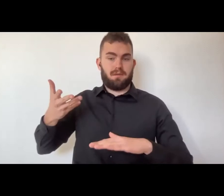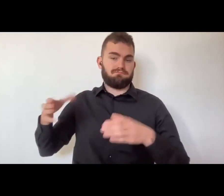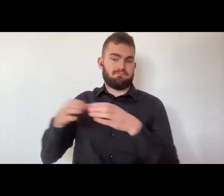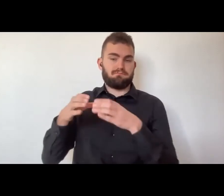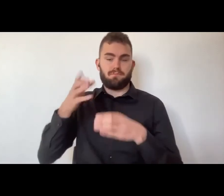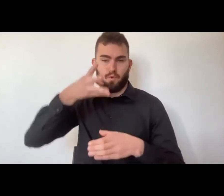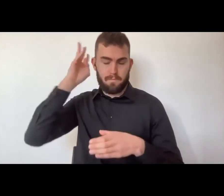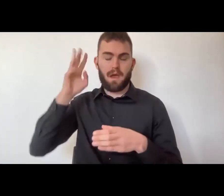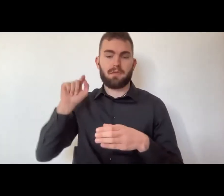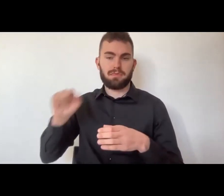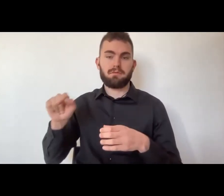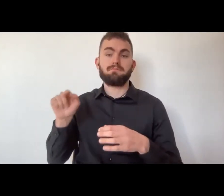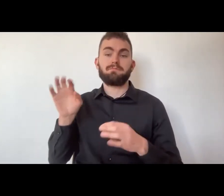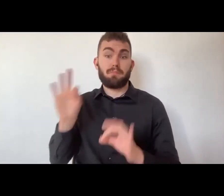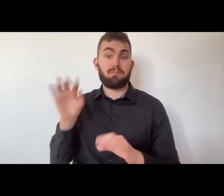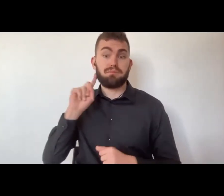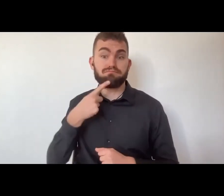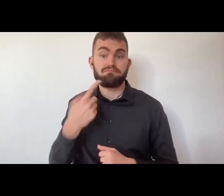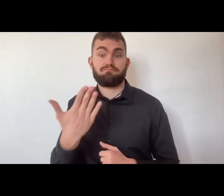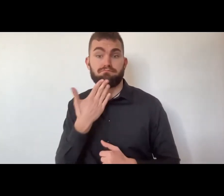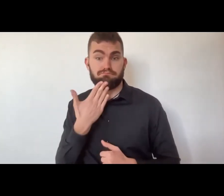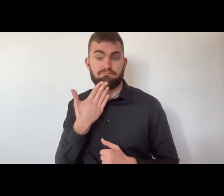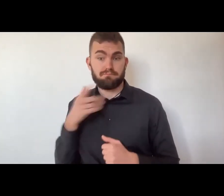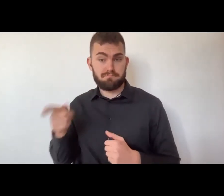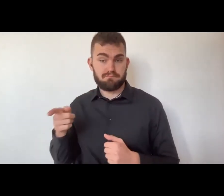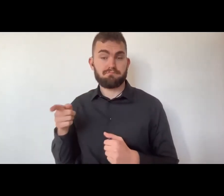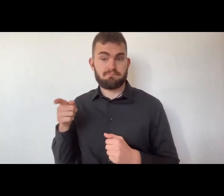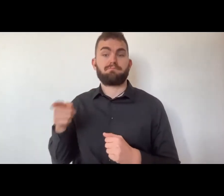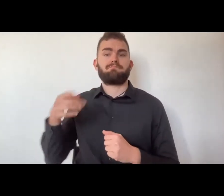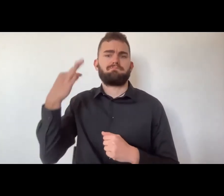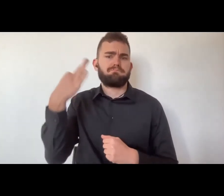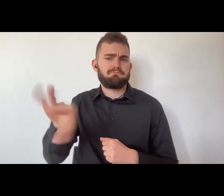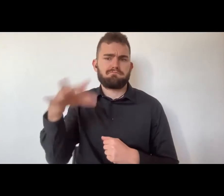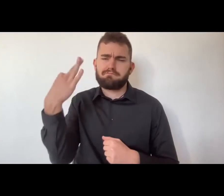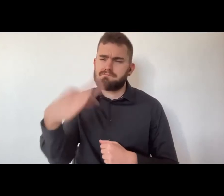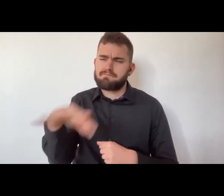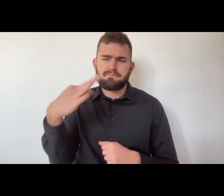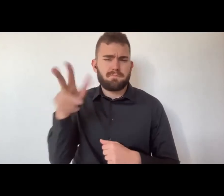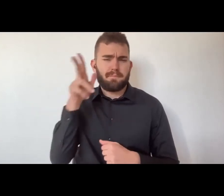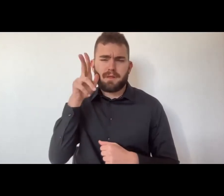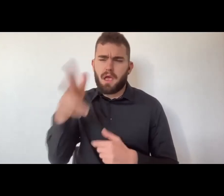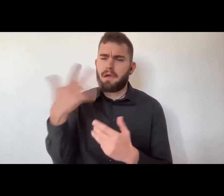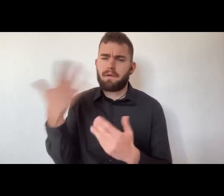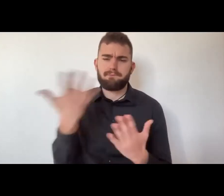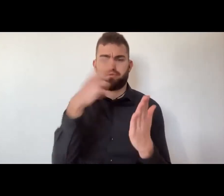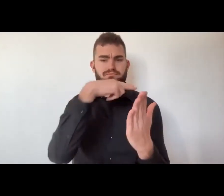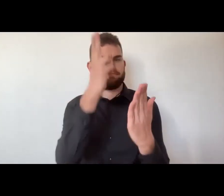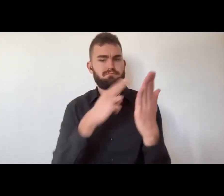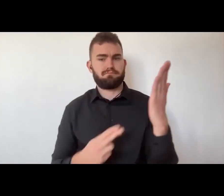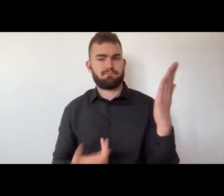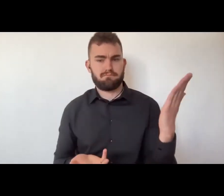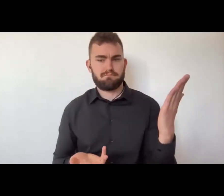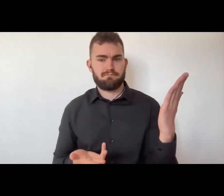esisteva un console, nobile, romano, che era sordo e muto, ma che era